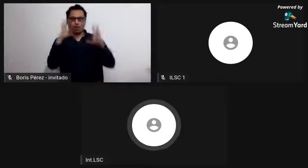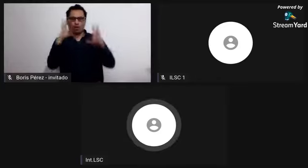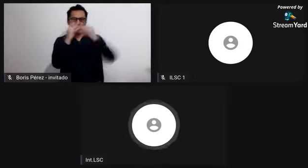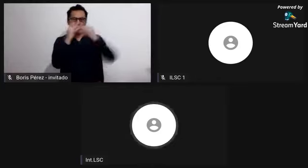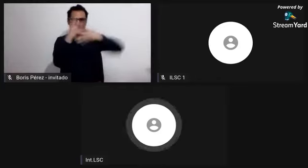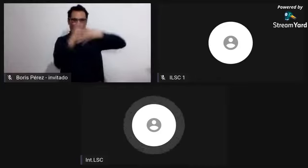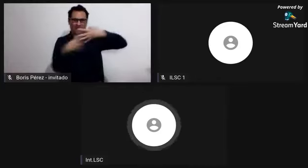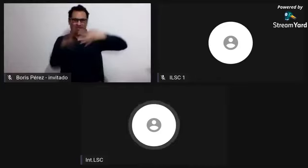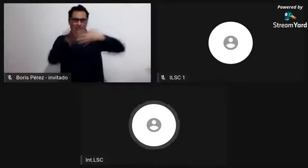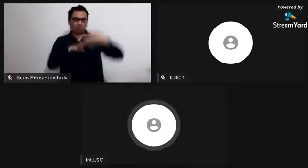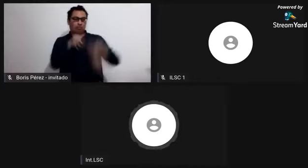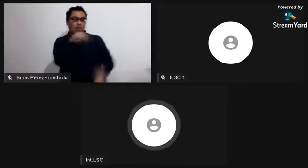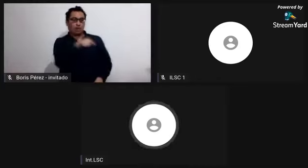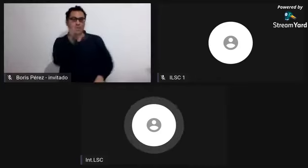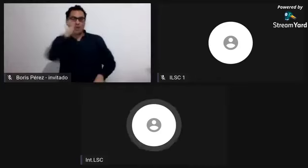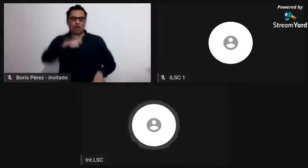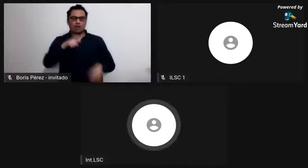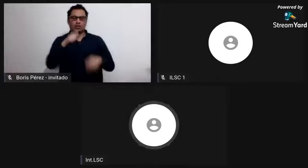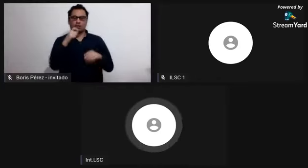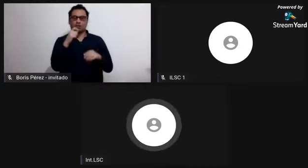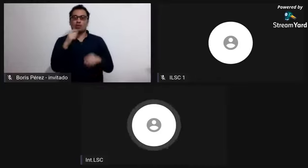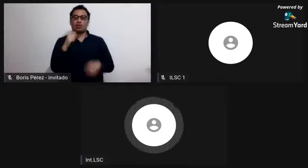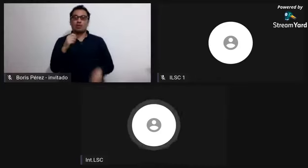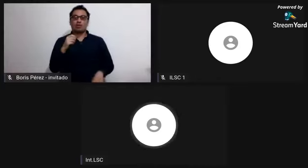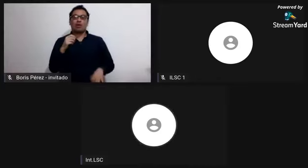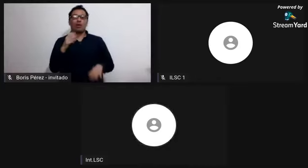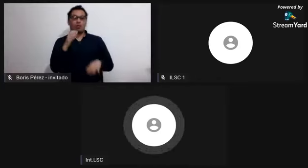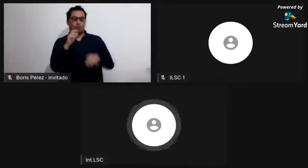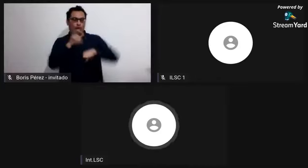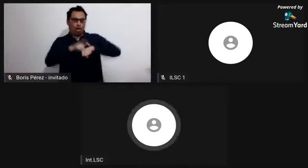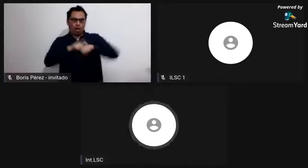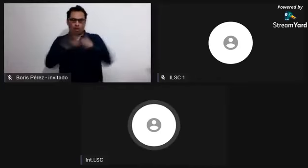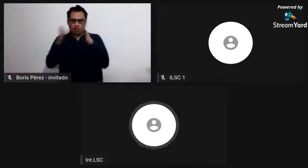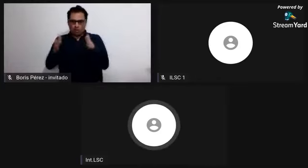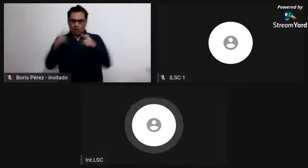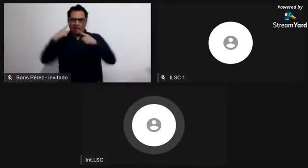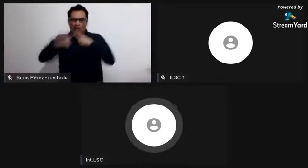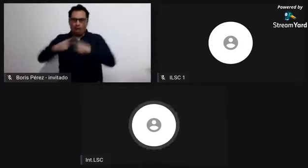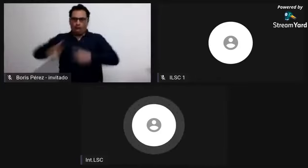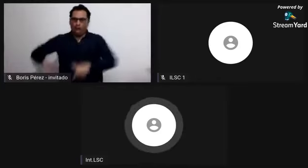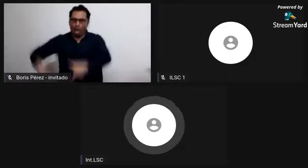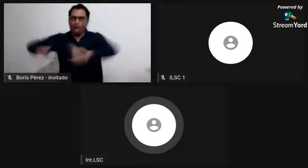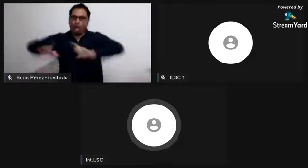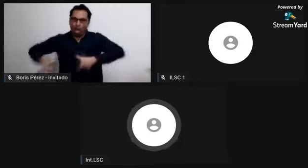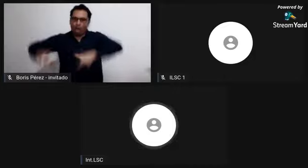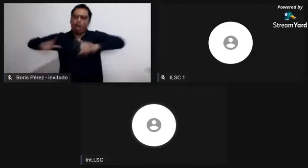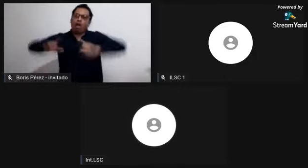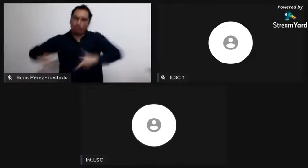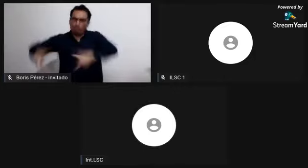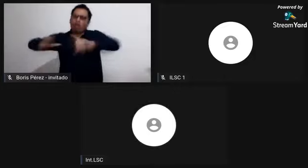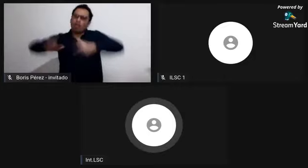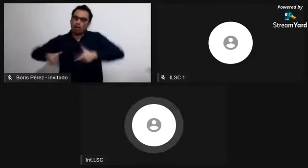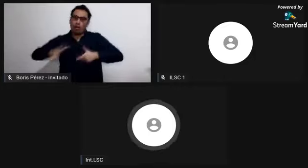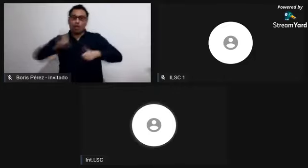conformadas por ocho o nueve personas que a través de un establecimiento de horarios